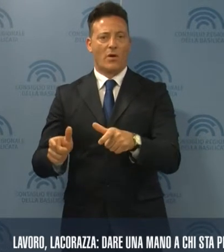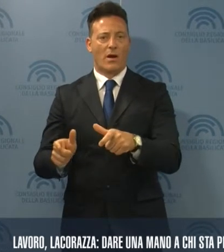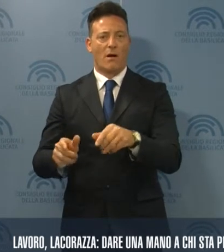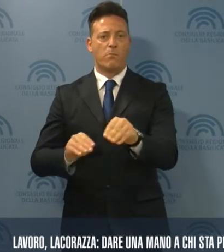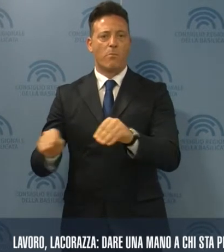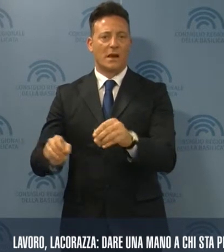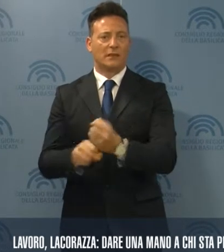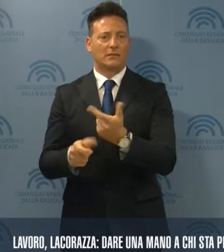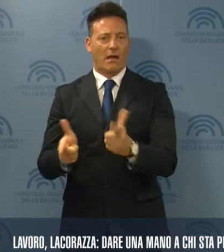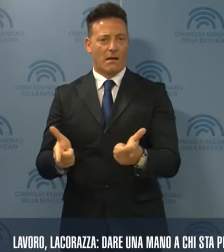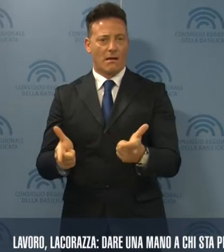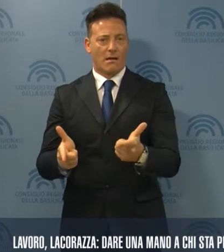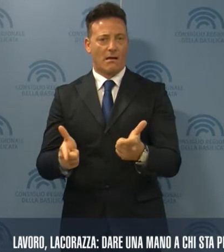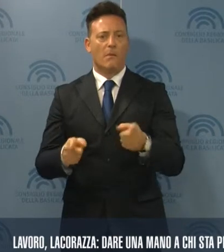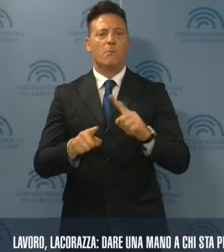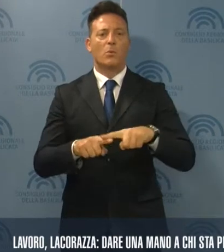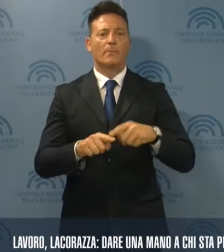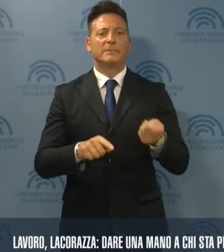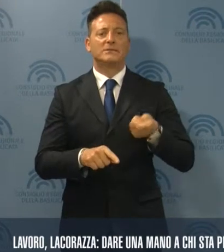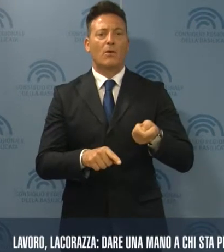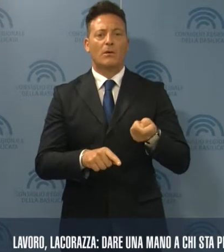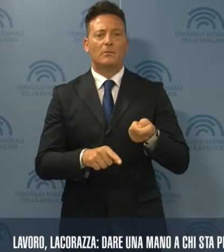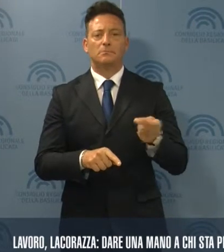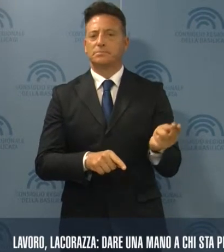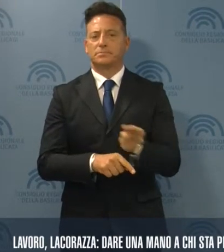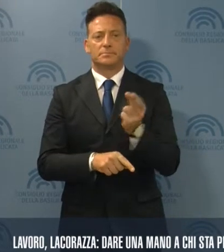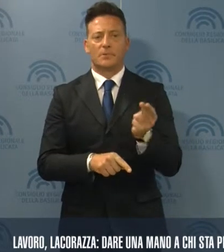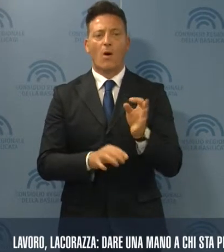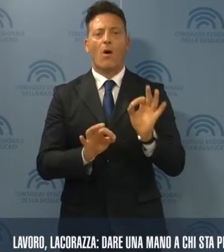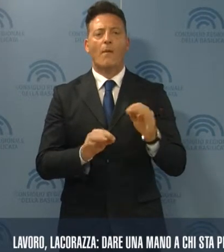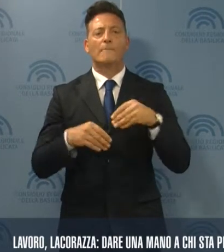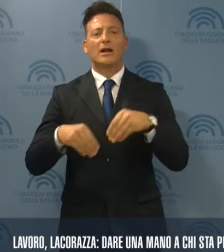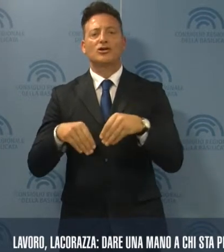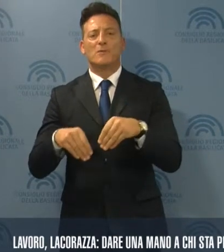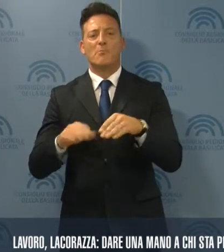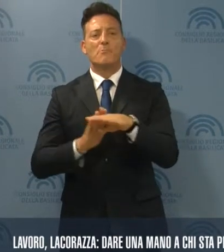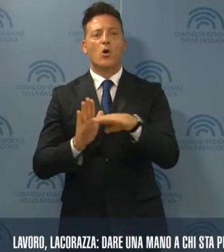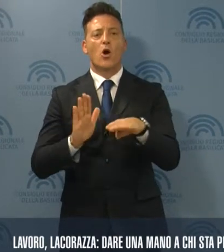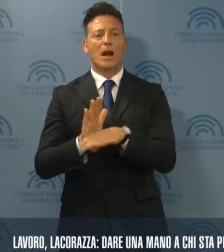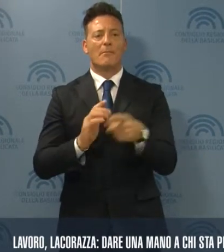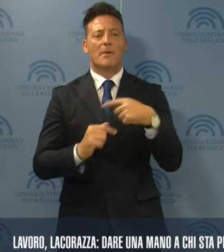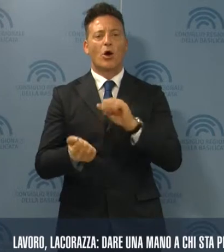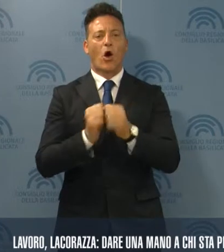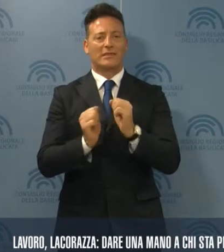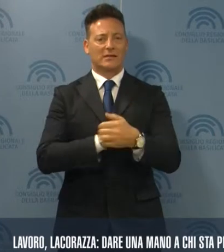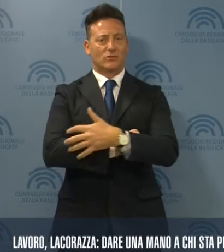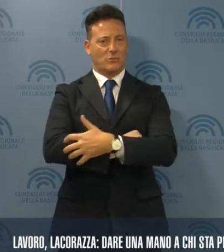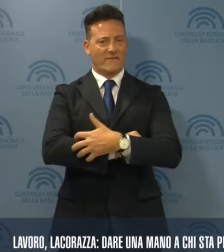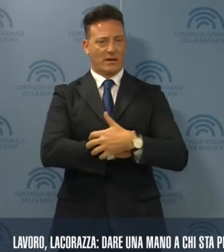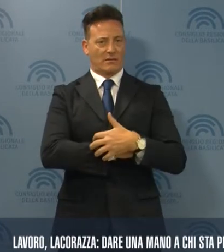che non lavorano e non possono andare in pensione o che hanno partecipato ai programmi per il contrasto alla povertà. E'